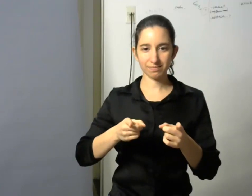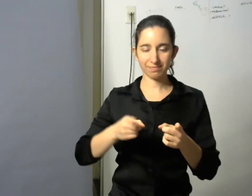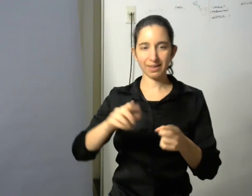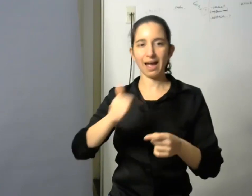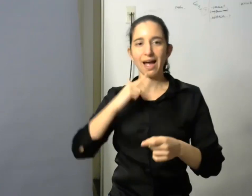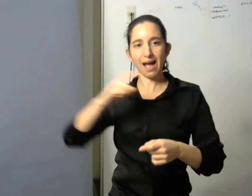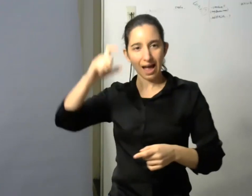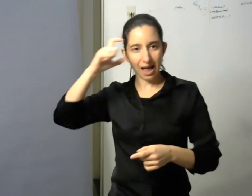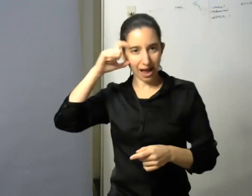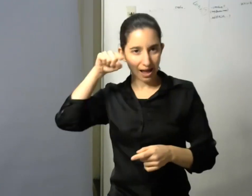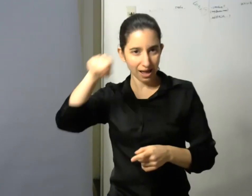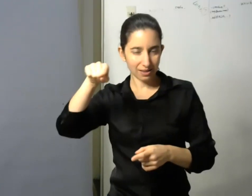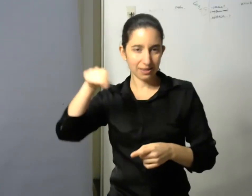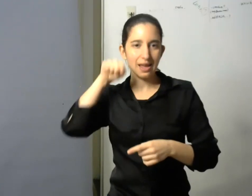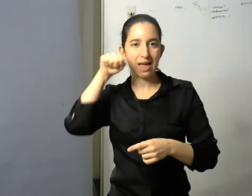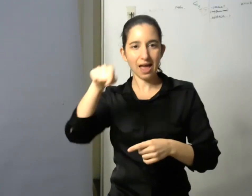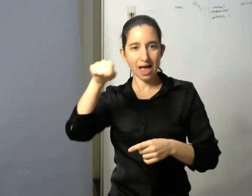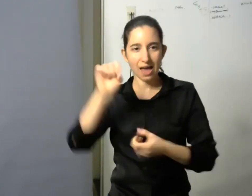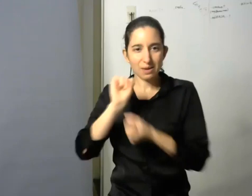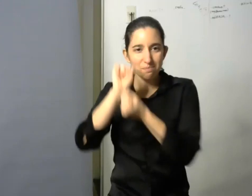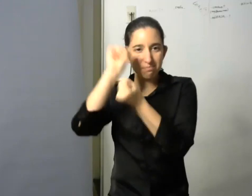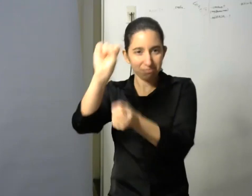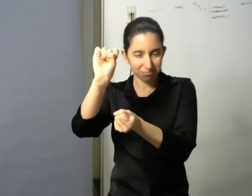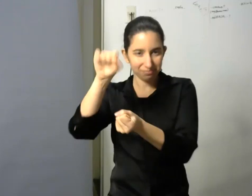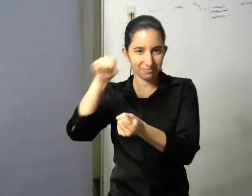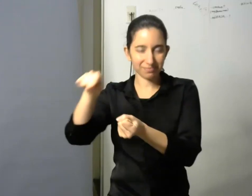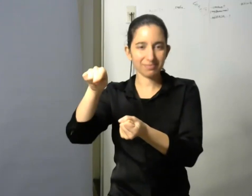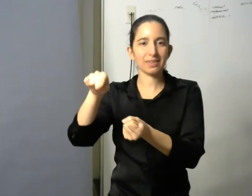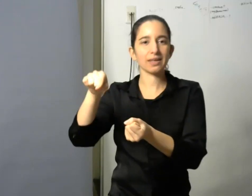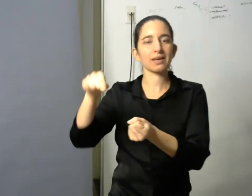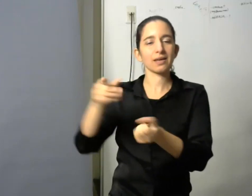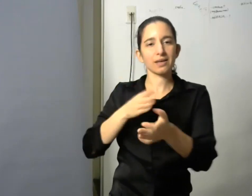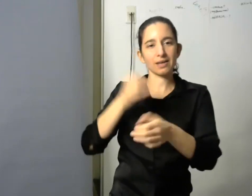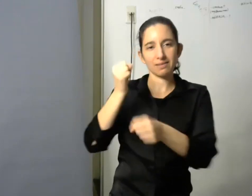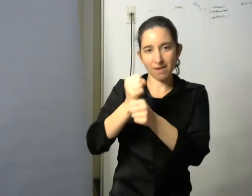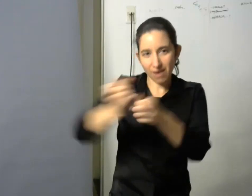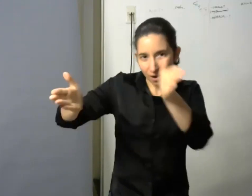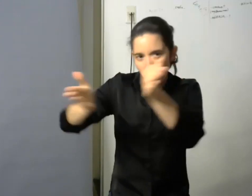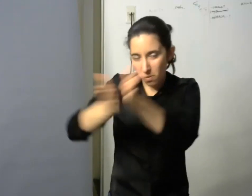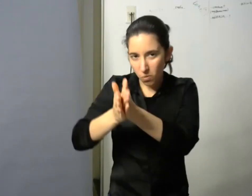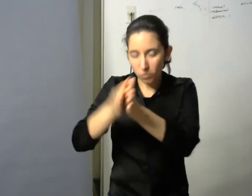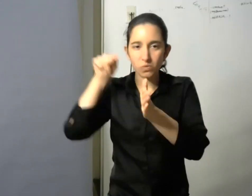discapacidad como categoría social y política donde participamos como equipo codizando esta diplomatura